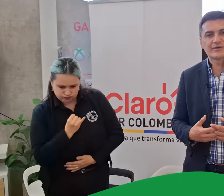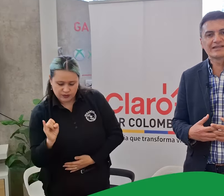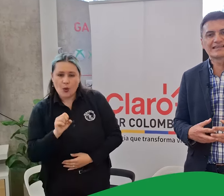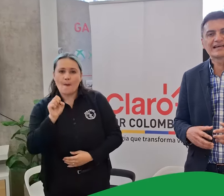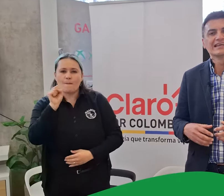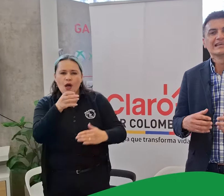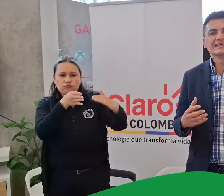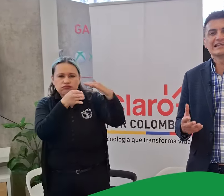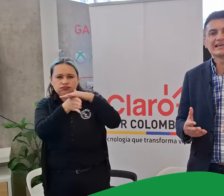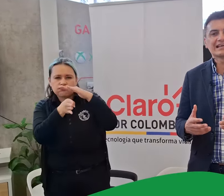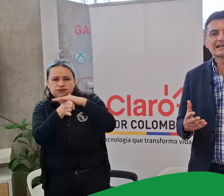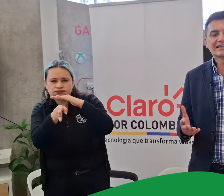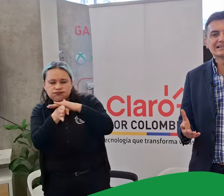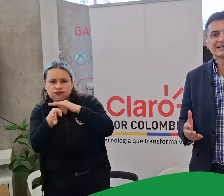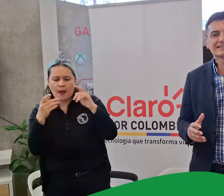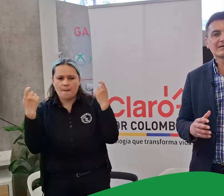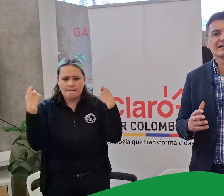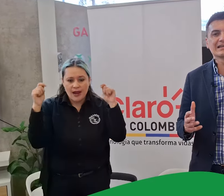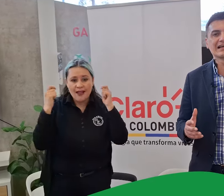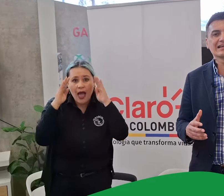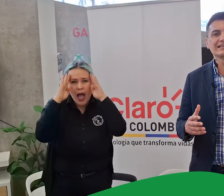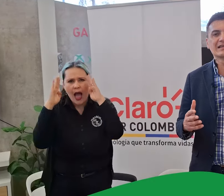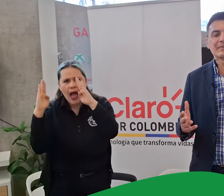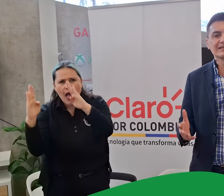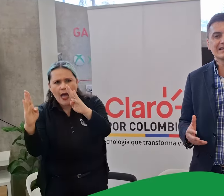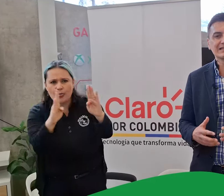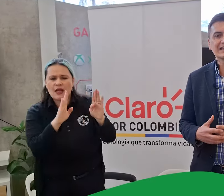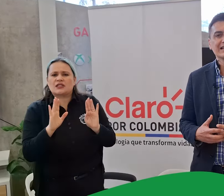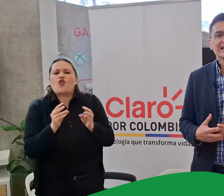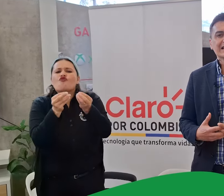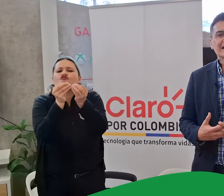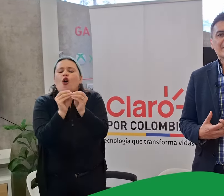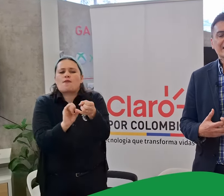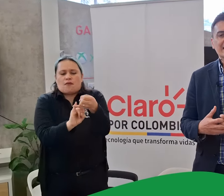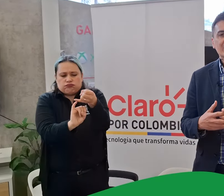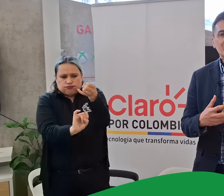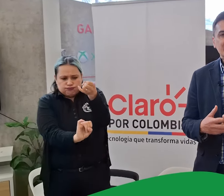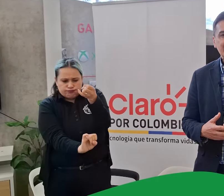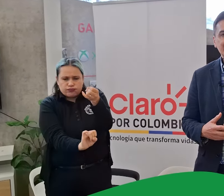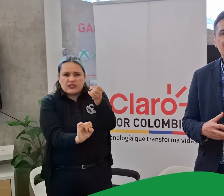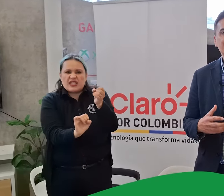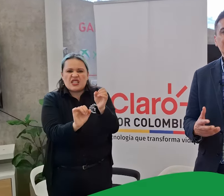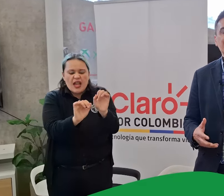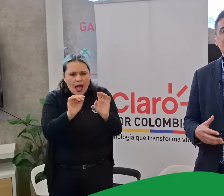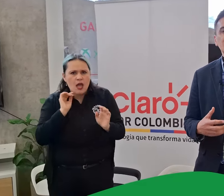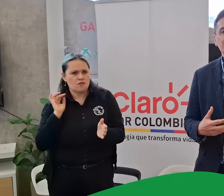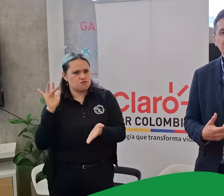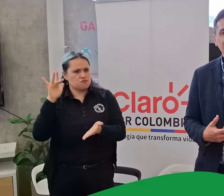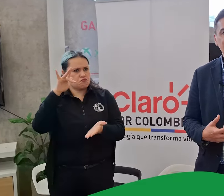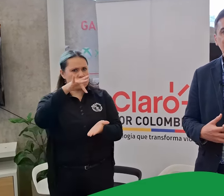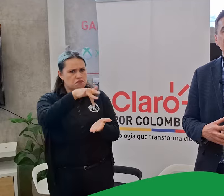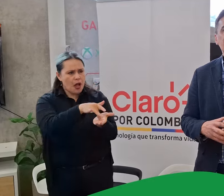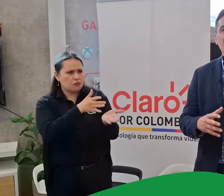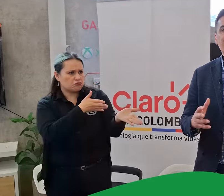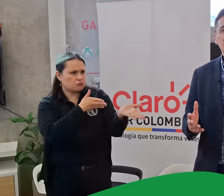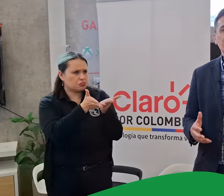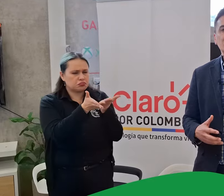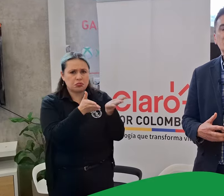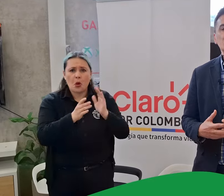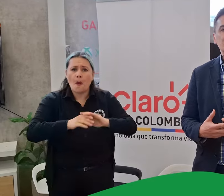de venta y atenderse de manera independiente y de manera concreta para que adquieran sus servicios y puedan resolver todos